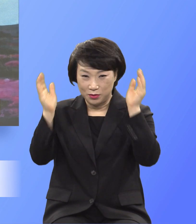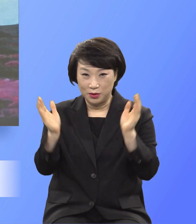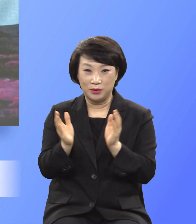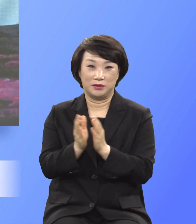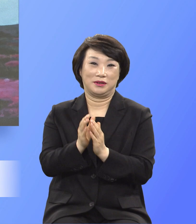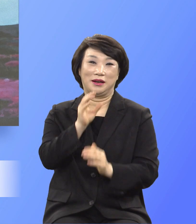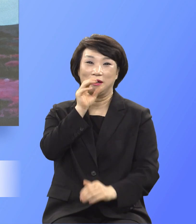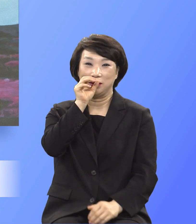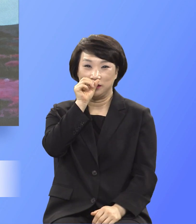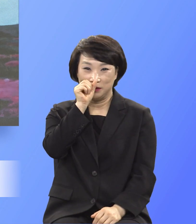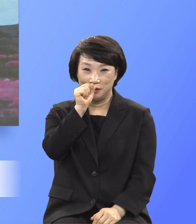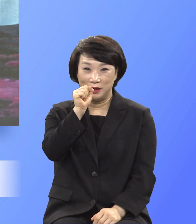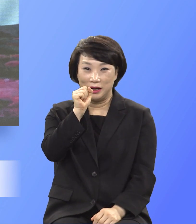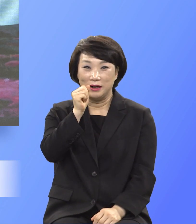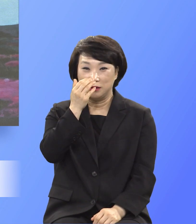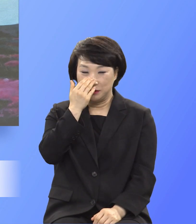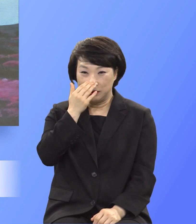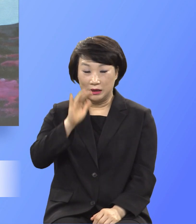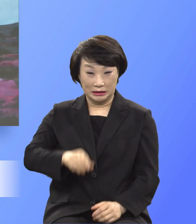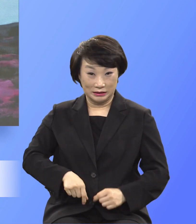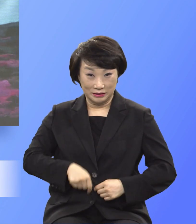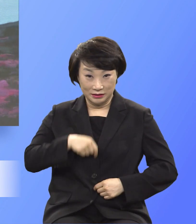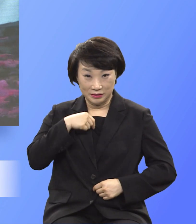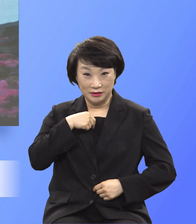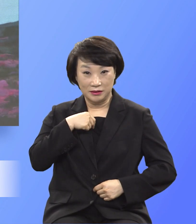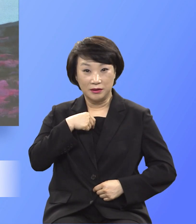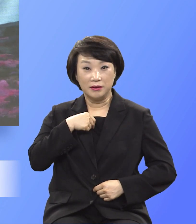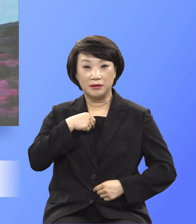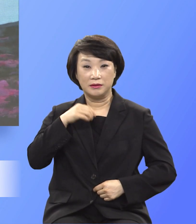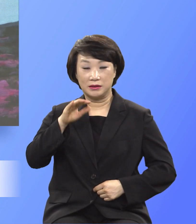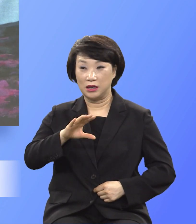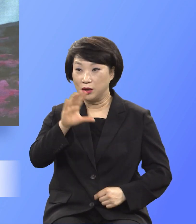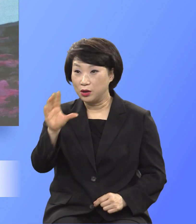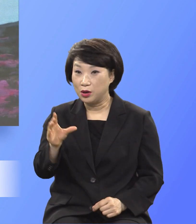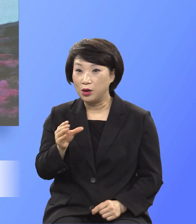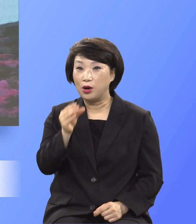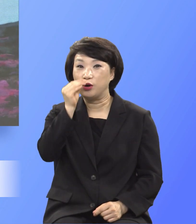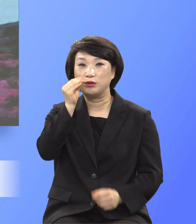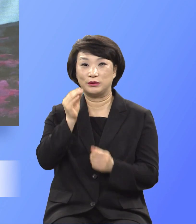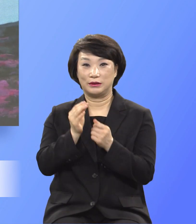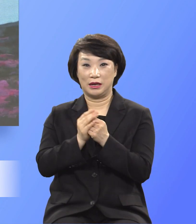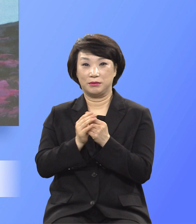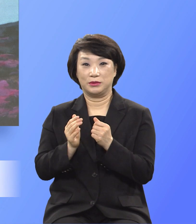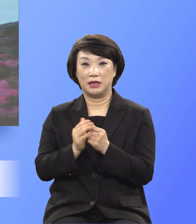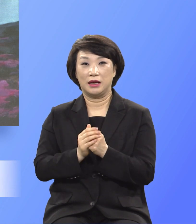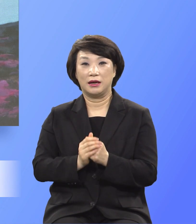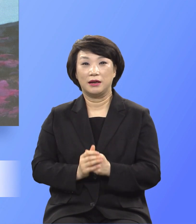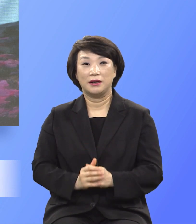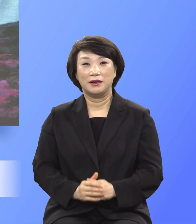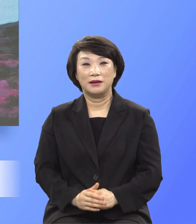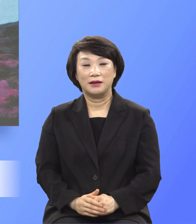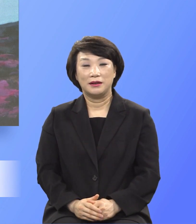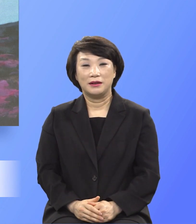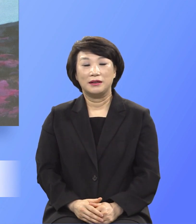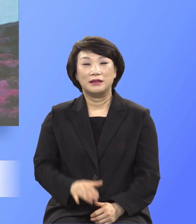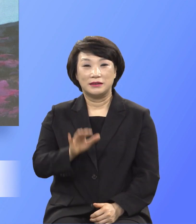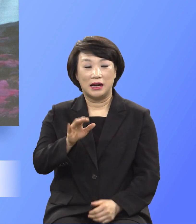의로우시기에 거룩하시기에 시곤하지